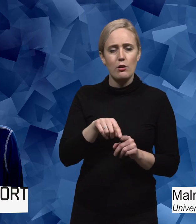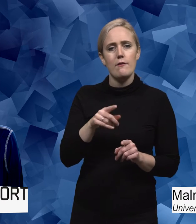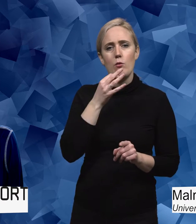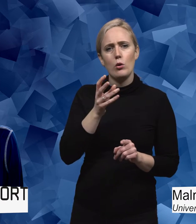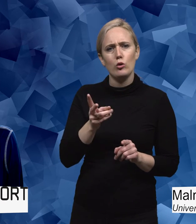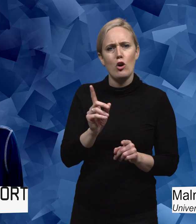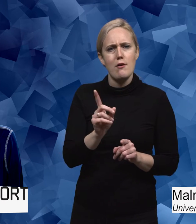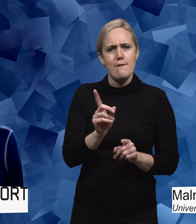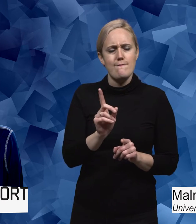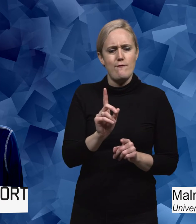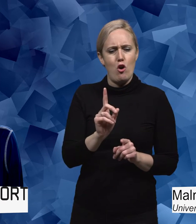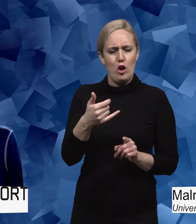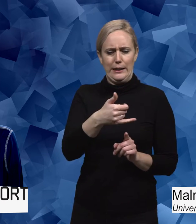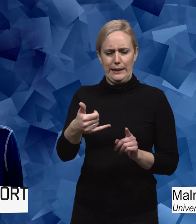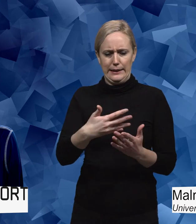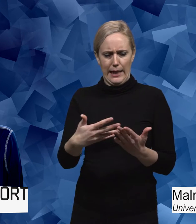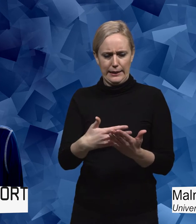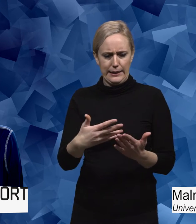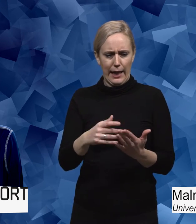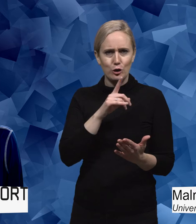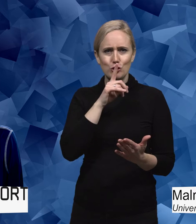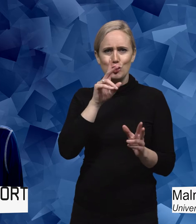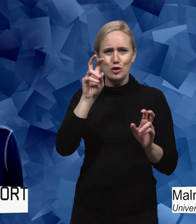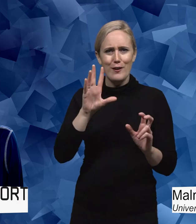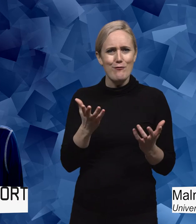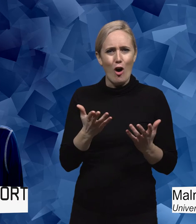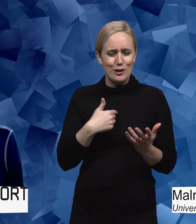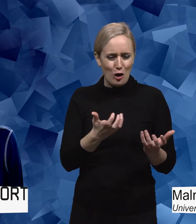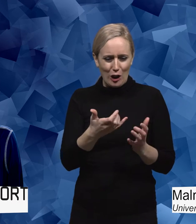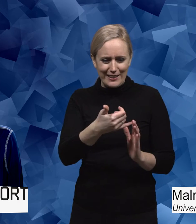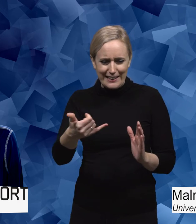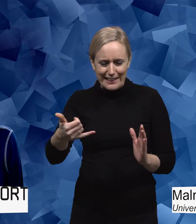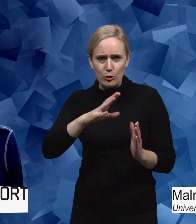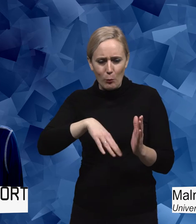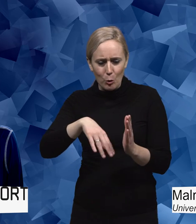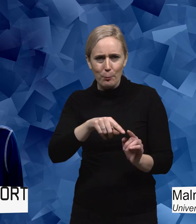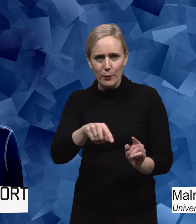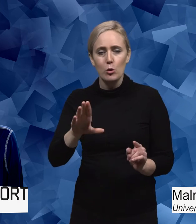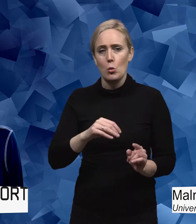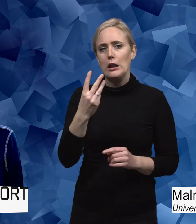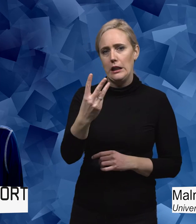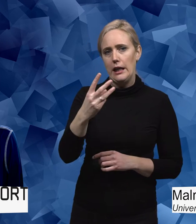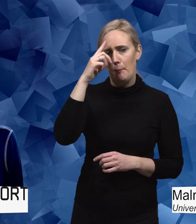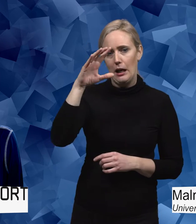texten. Vad är det som saknas? Vad är det som inte behandlas? Och då var det ju då tre begrepp som jag saknade. Jag är ju